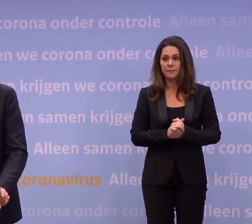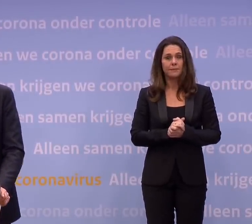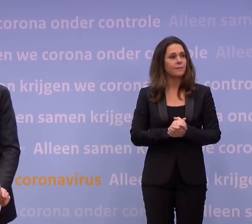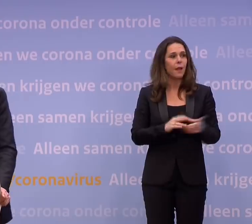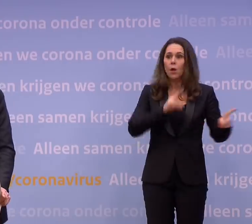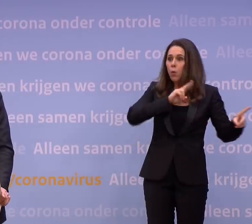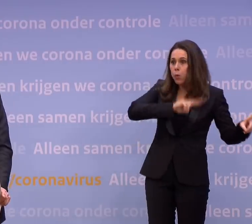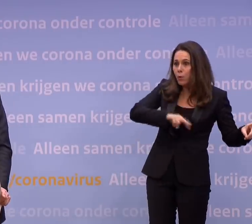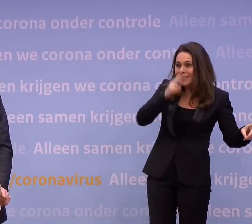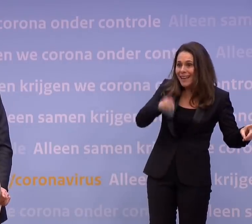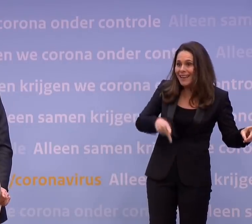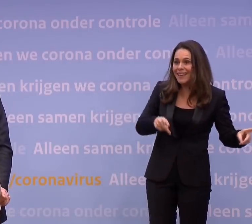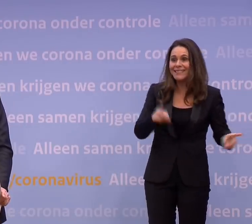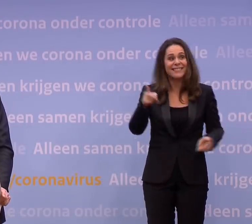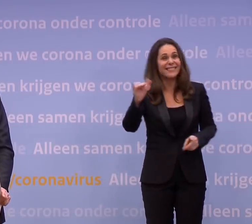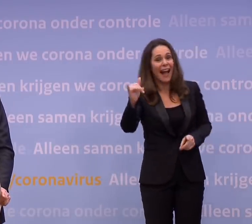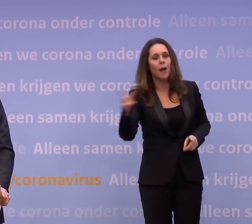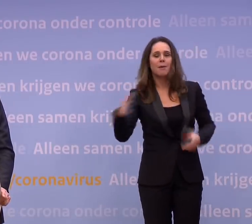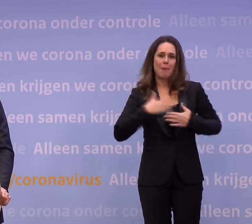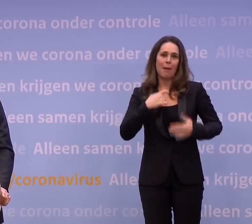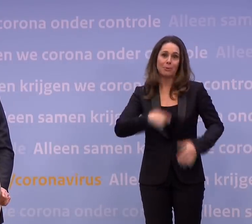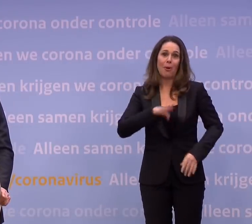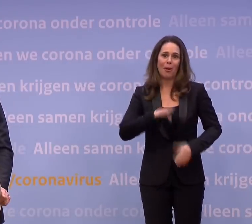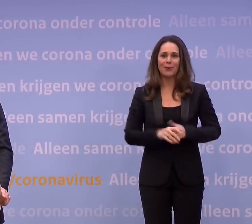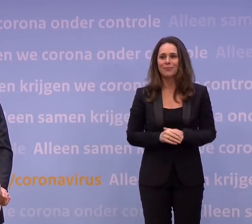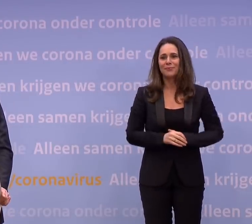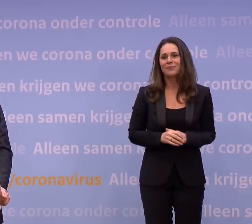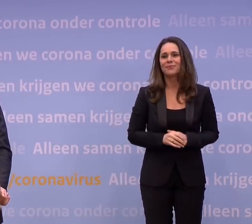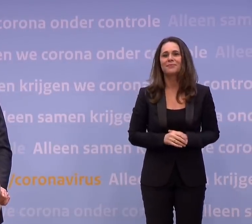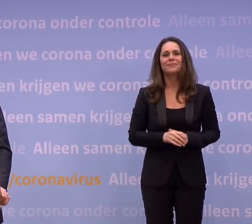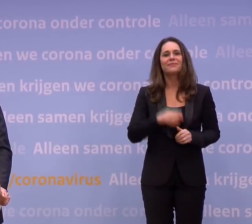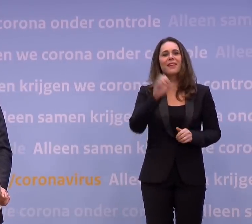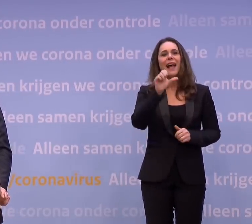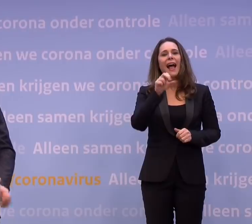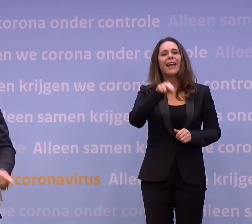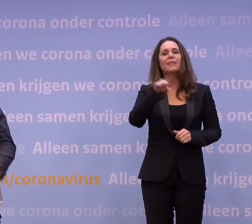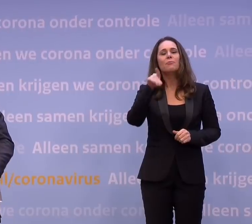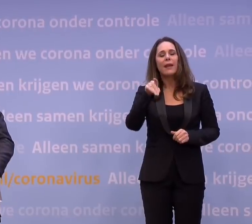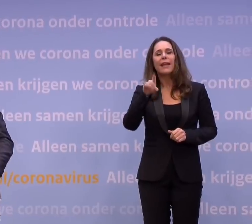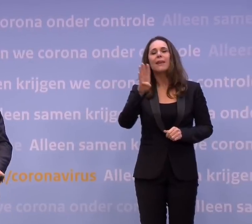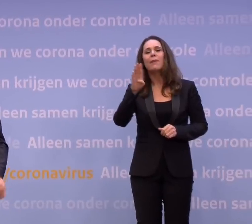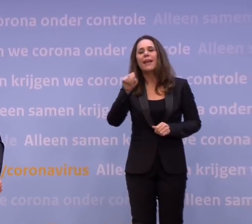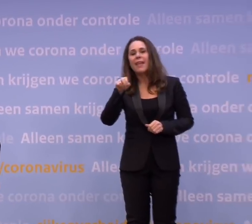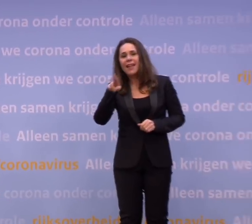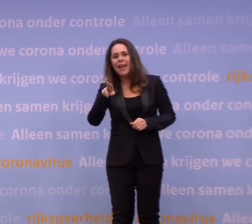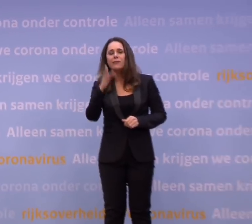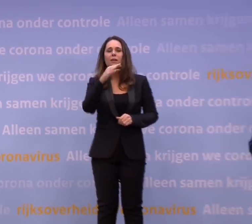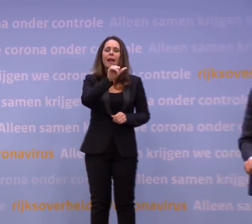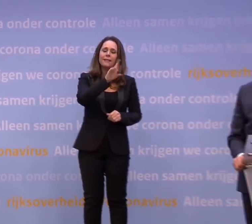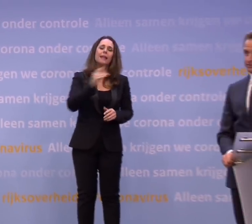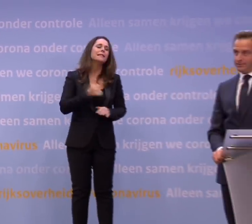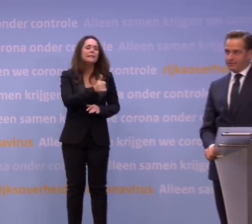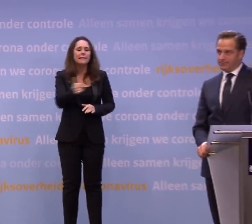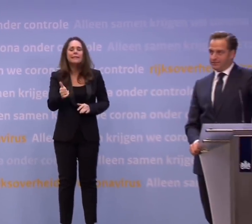Enorme oplichting zie je. Ja. Ook bij mijn persoonlijk ook. ANP, aansluitend BNR en dan AD. En iedereen krijgt de